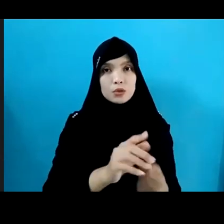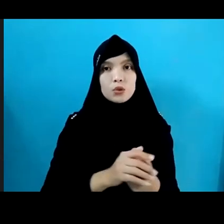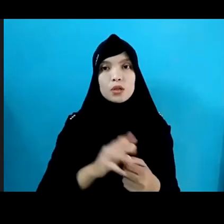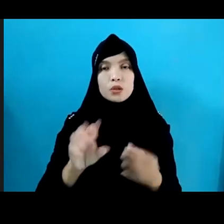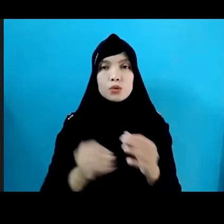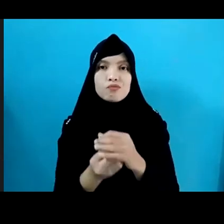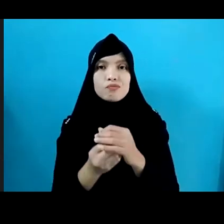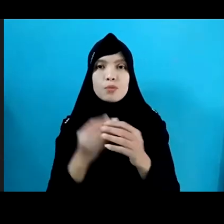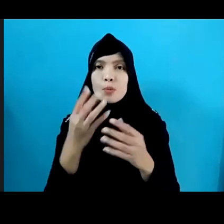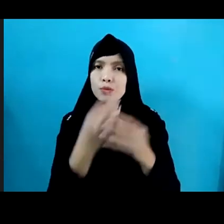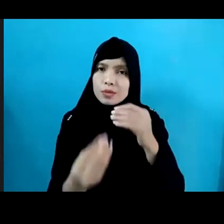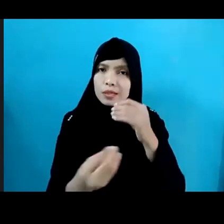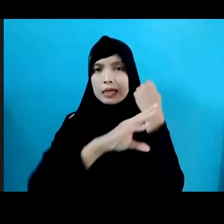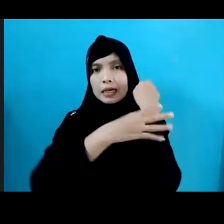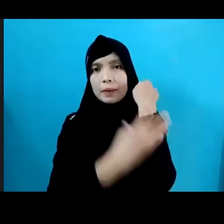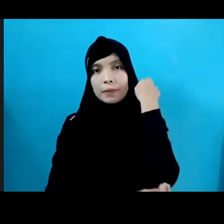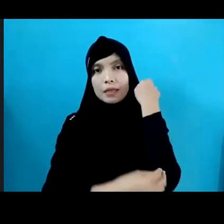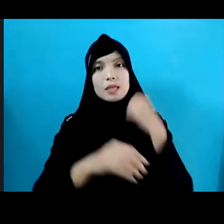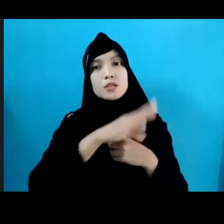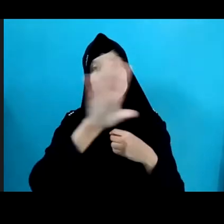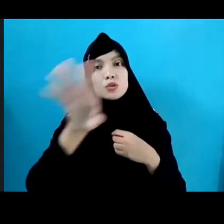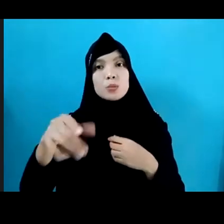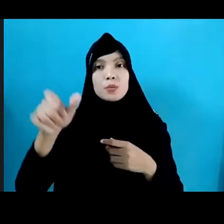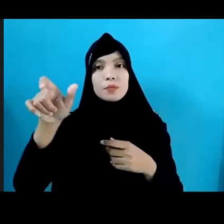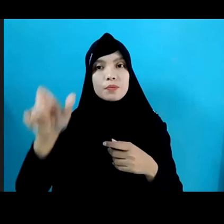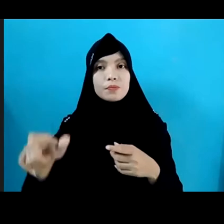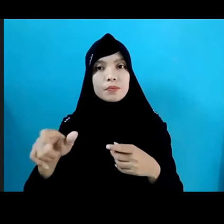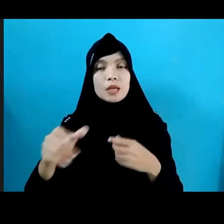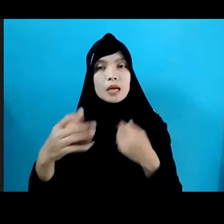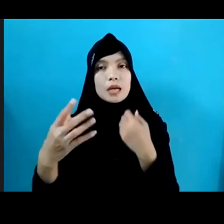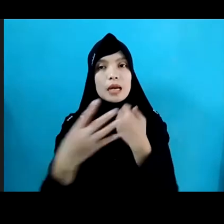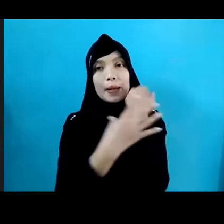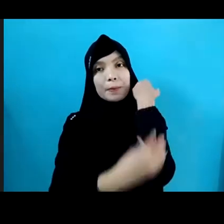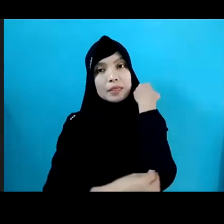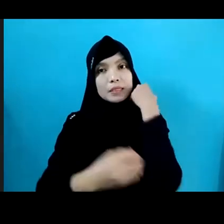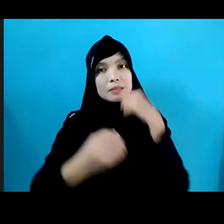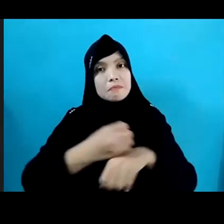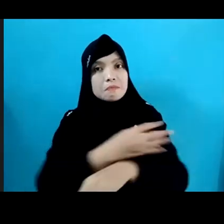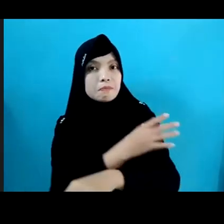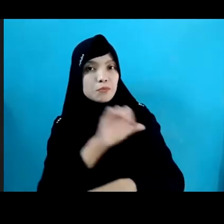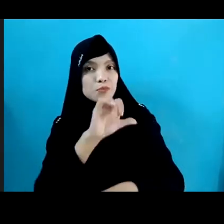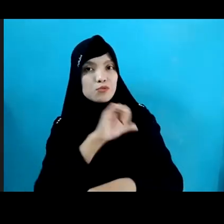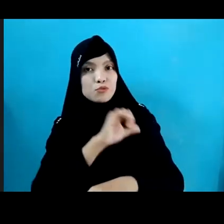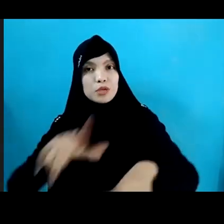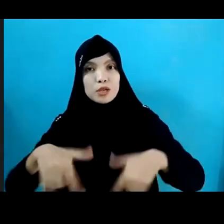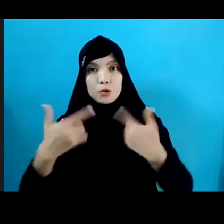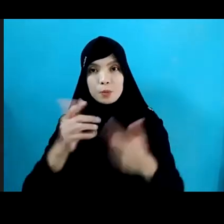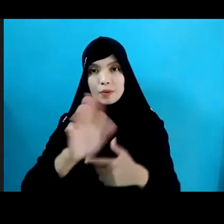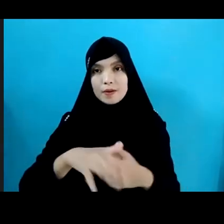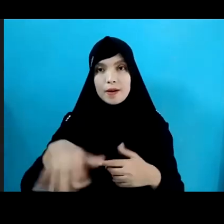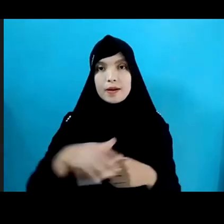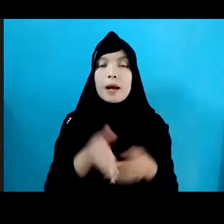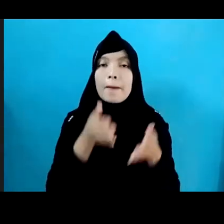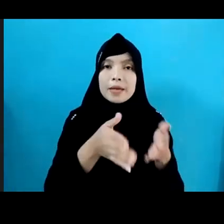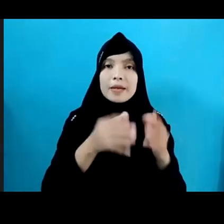Kemiskinan Semua Responden Menyatakan Kemiskinan Berdampak Buruk Pada Kedupan Anak Anak Di Antaranya Di Bidang Pendidikan